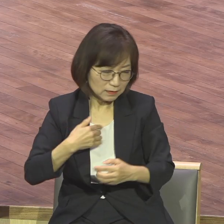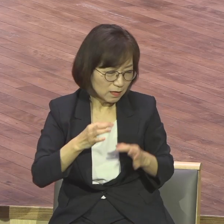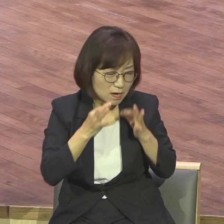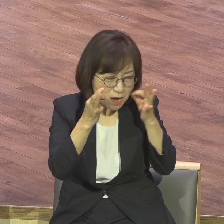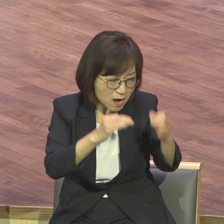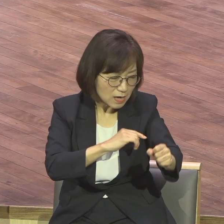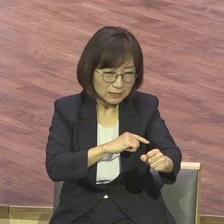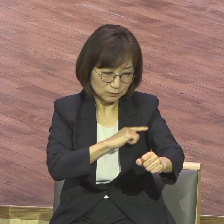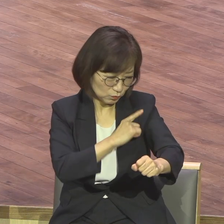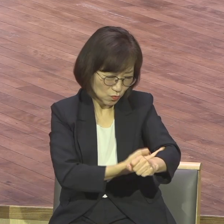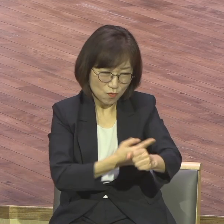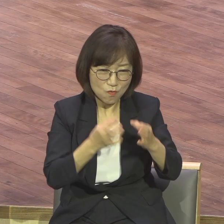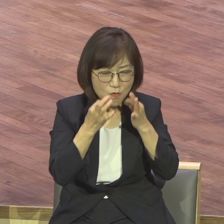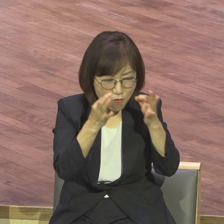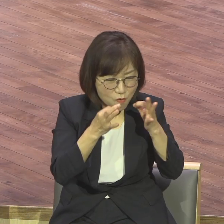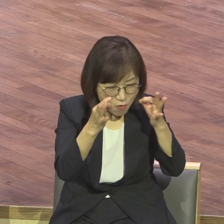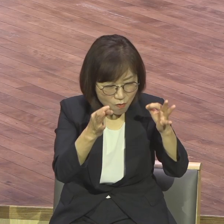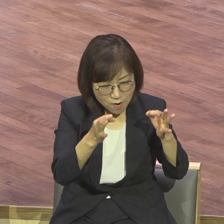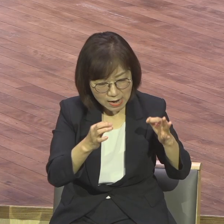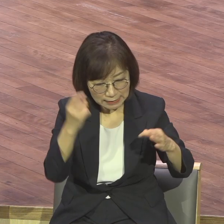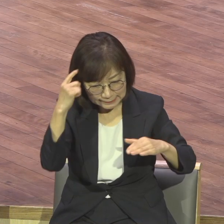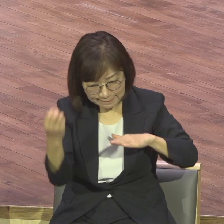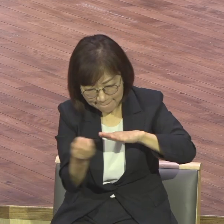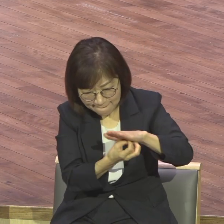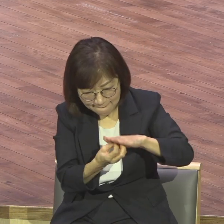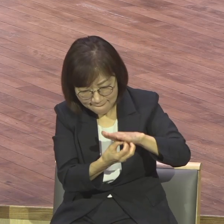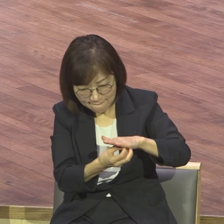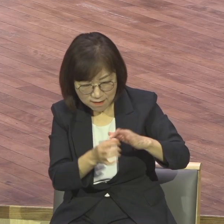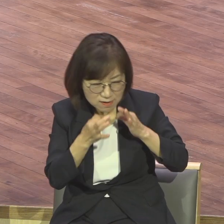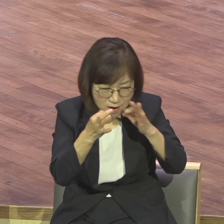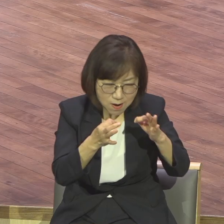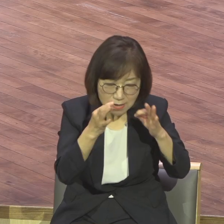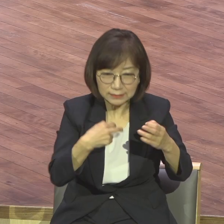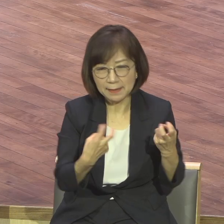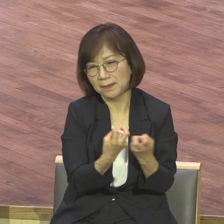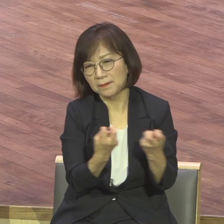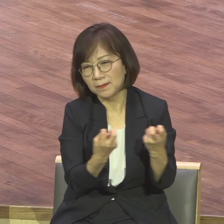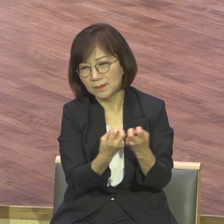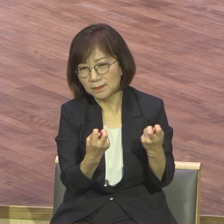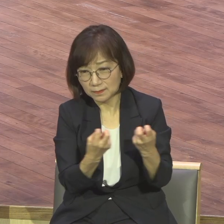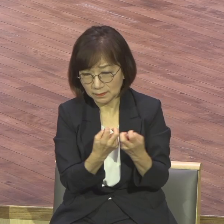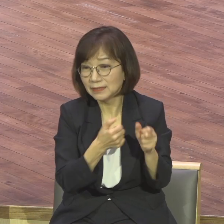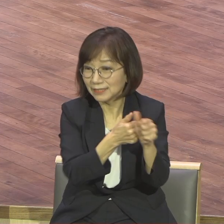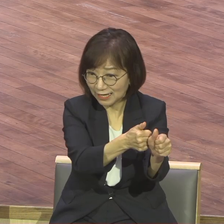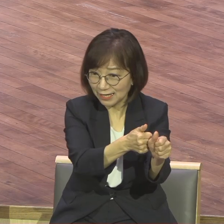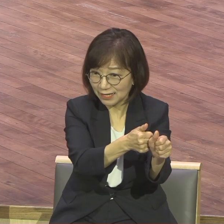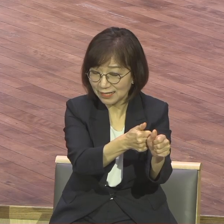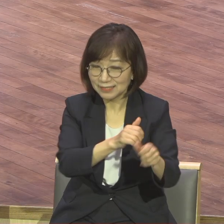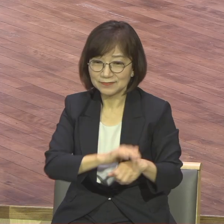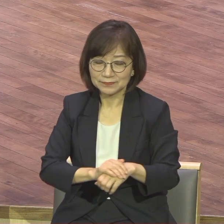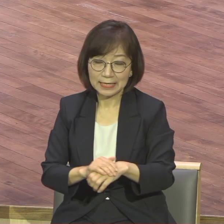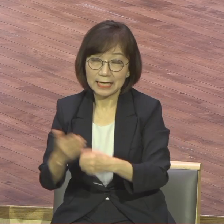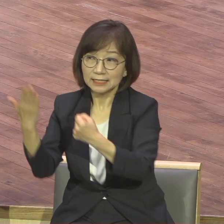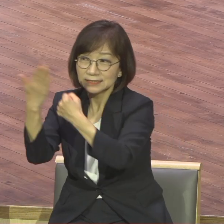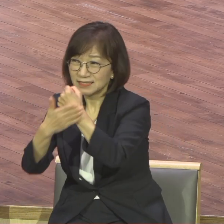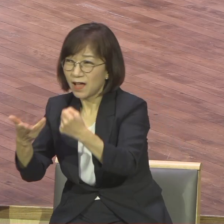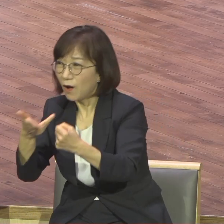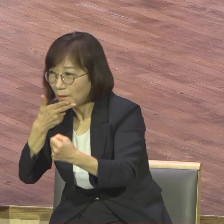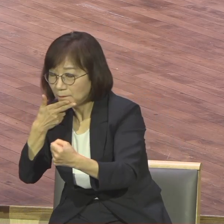뭐라 그래요? 인본주의라 그럽니다. 인본주의 그래서 은혜를 못 받은 사람은 늘 잔머리 굴려요. 인본주의